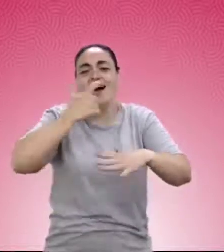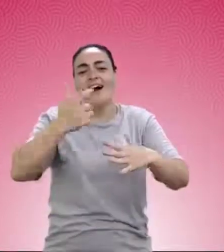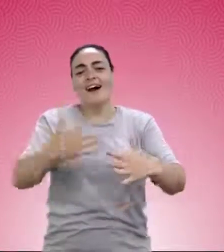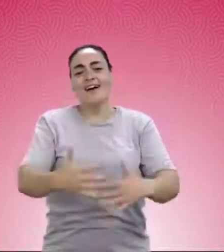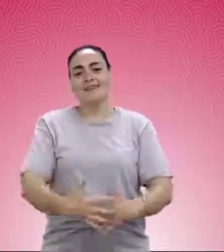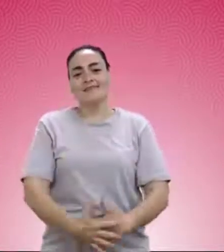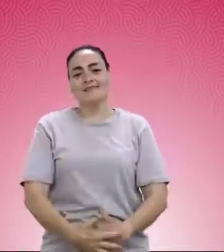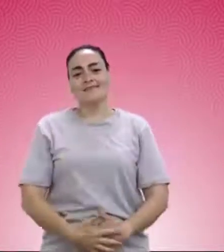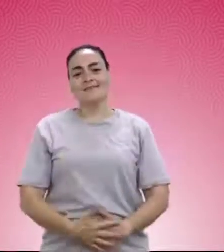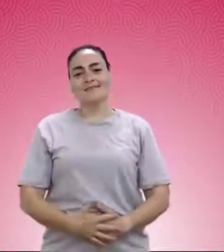¿Qué es esto?